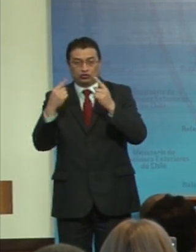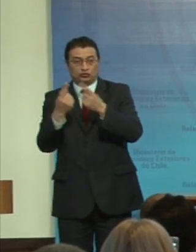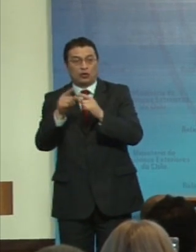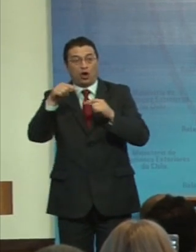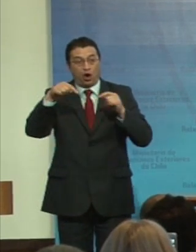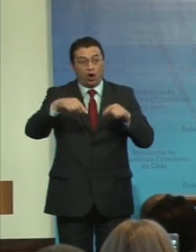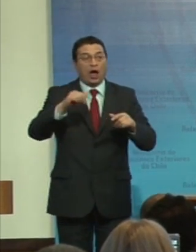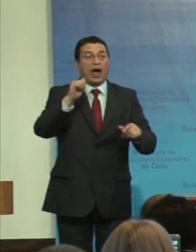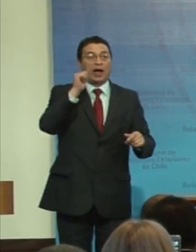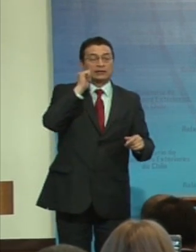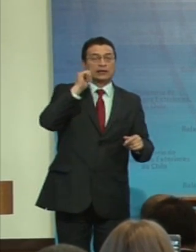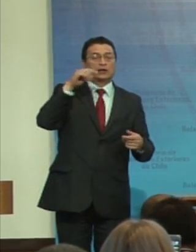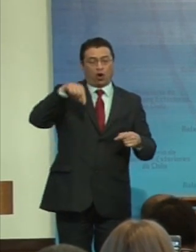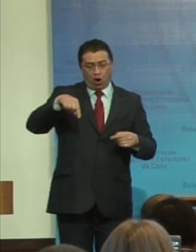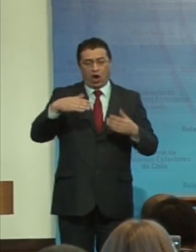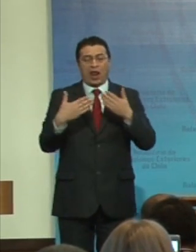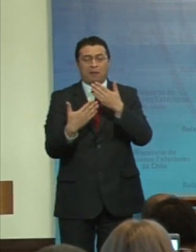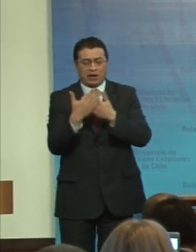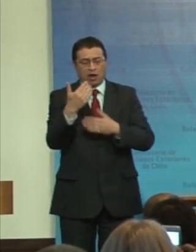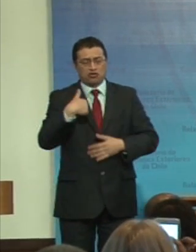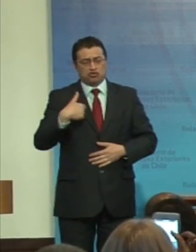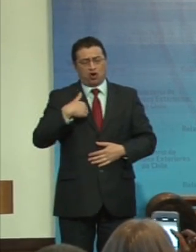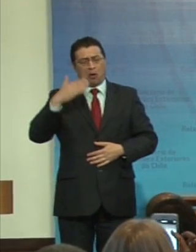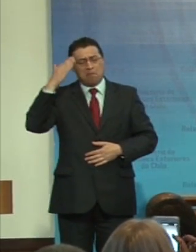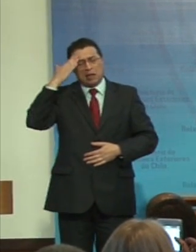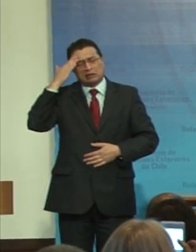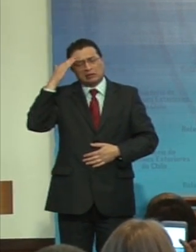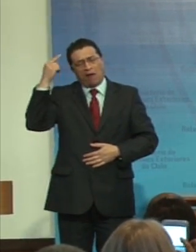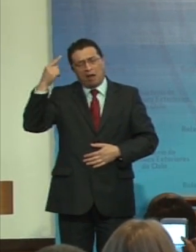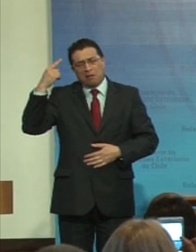ayer ya en la noche, hoy día en la mañana, yo pensaba